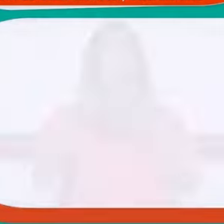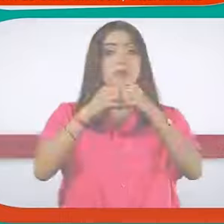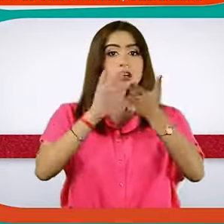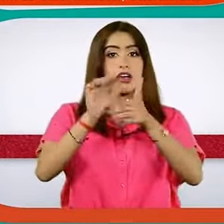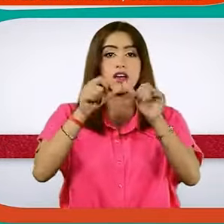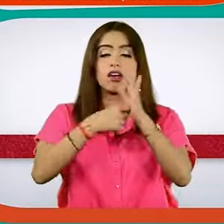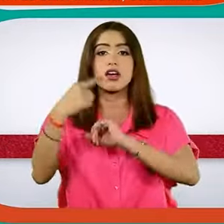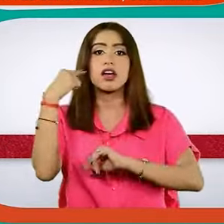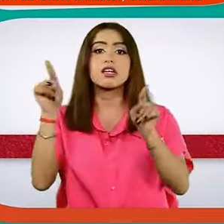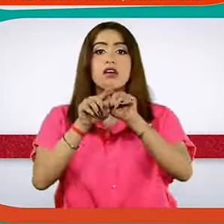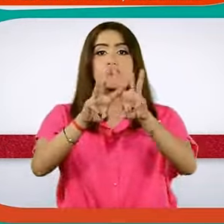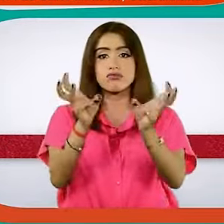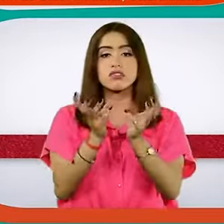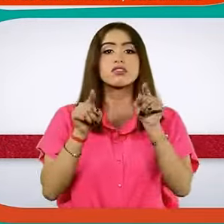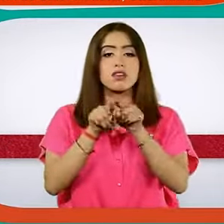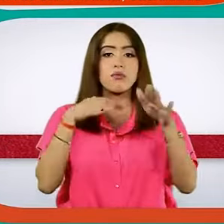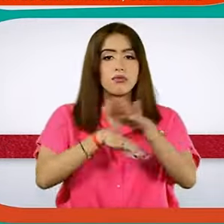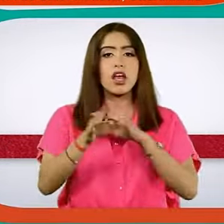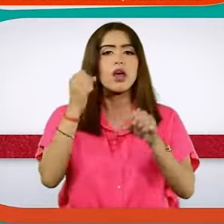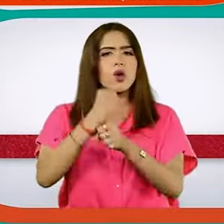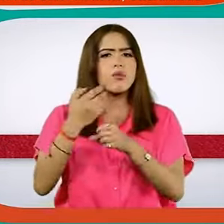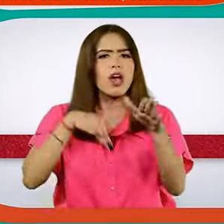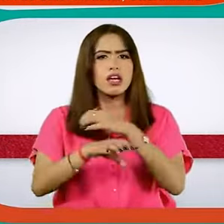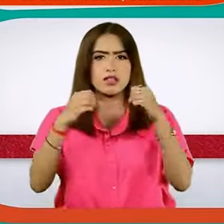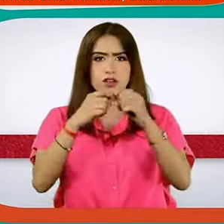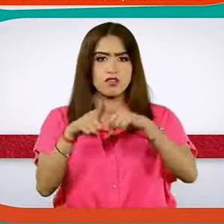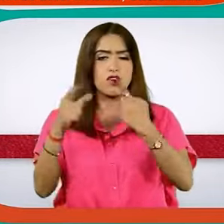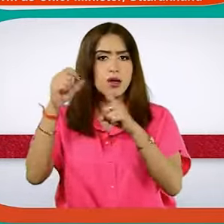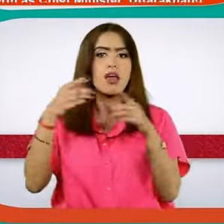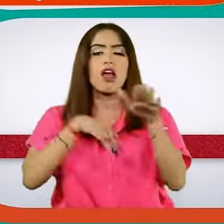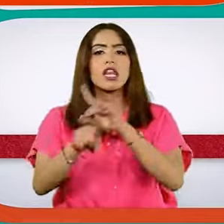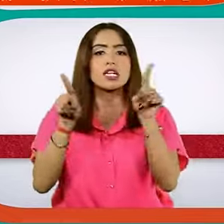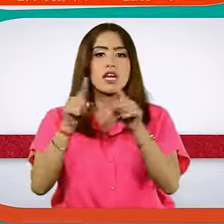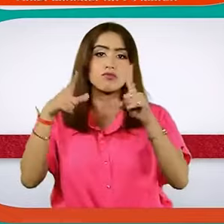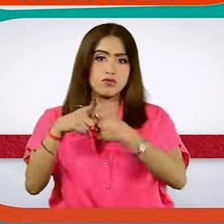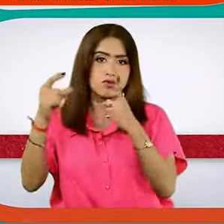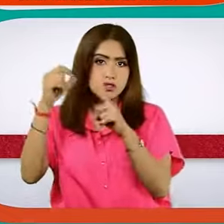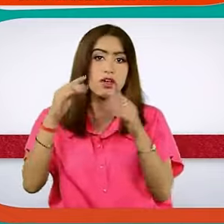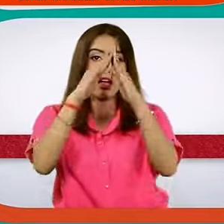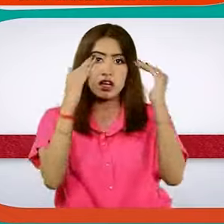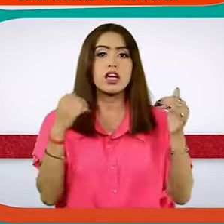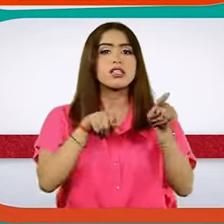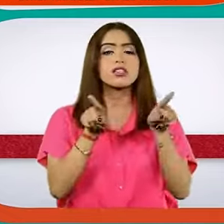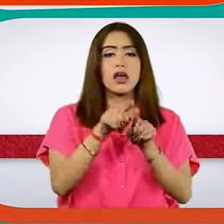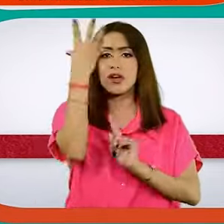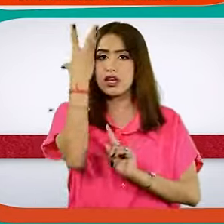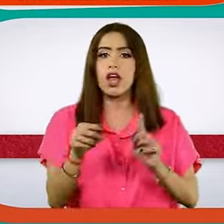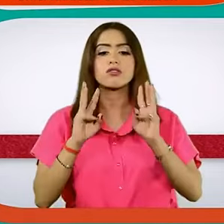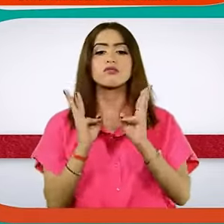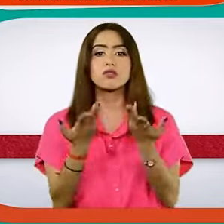काना इंटरनाशनल क्रिकेट स्टेटियम में होगा। सरकार गठन को लेकर भाजपा के राश्ट्री अत्यच जेपी नडडा के घर पर देर रात